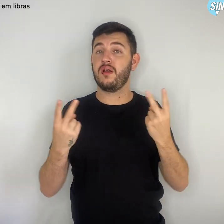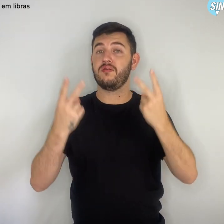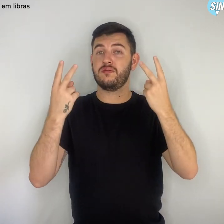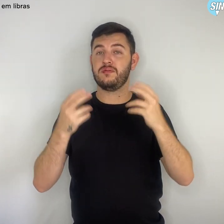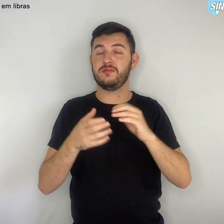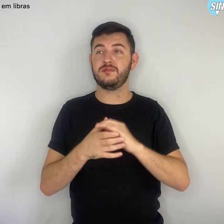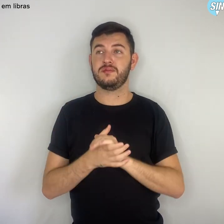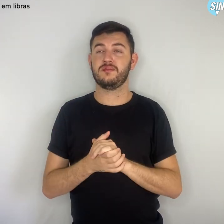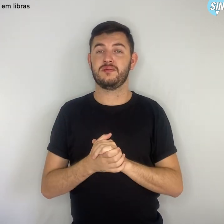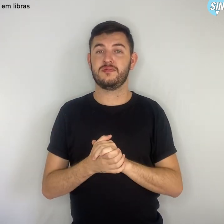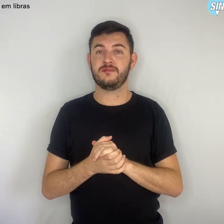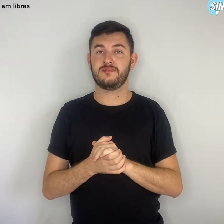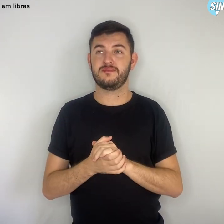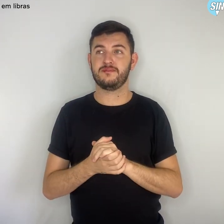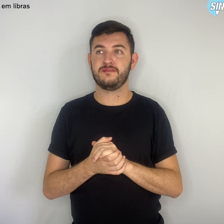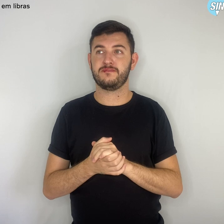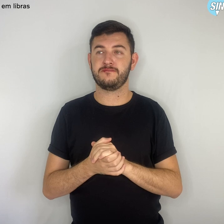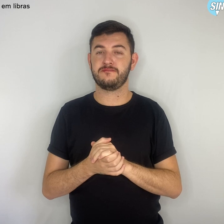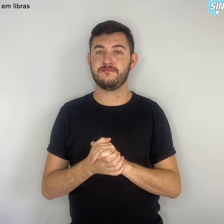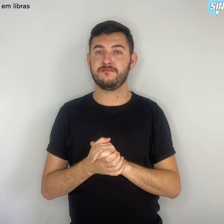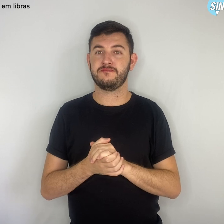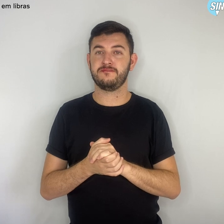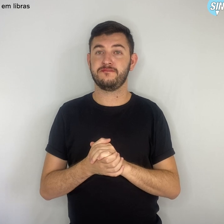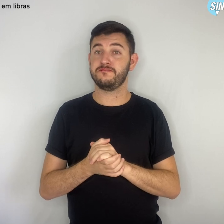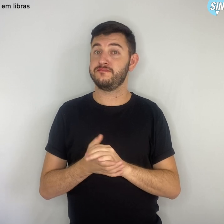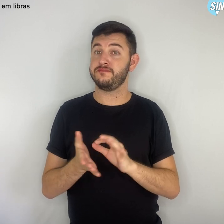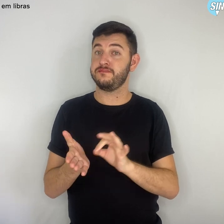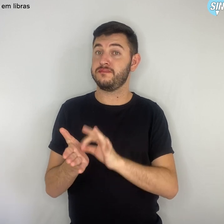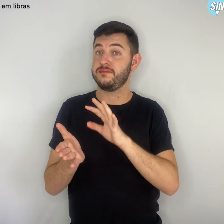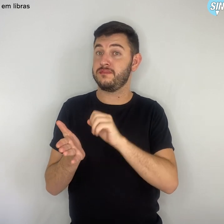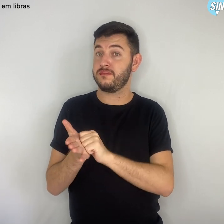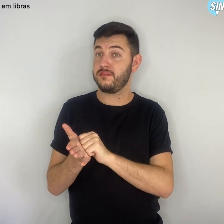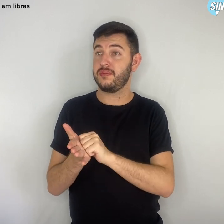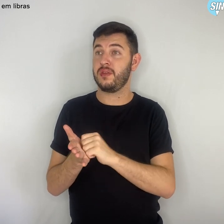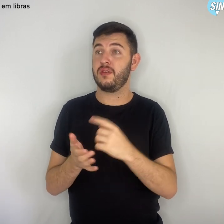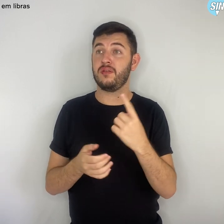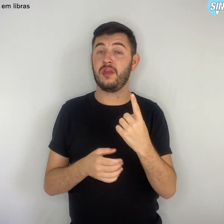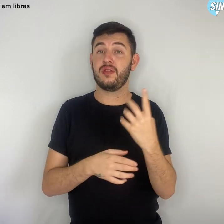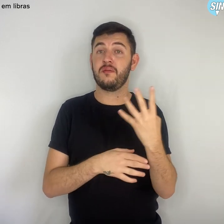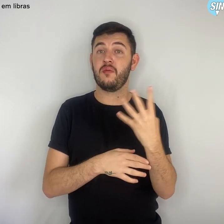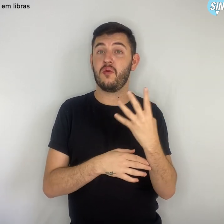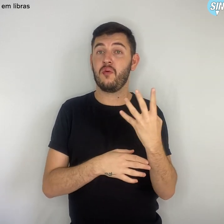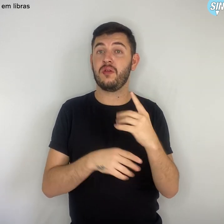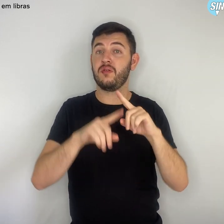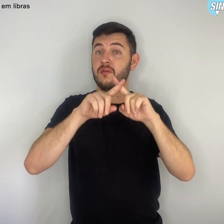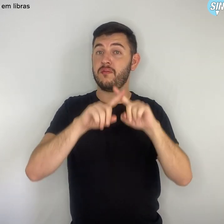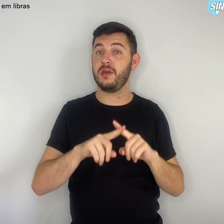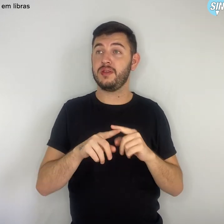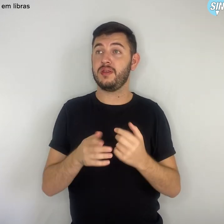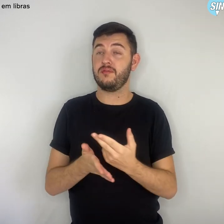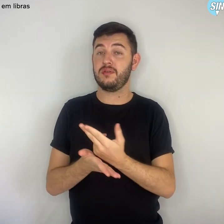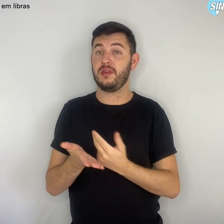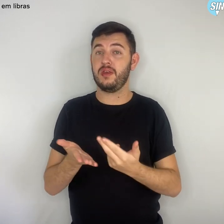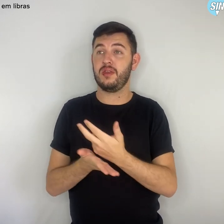Inscrições Podem participar do 14º concurso de redação e desenho do SimproDF